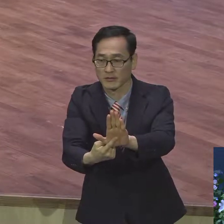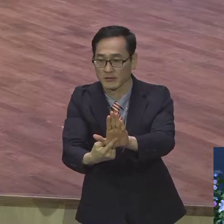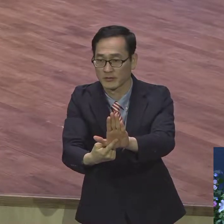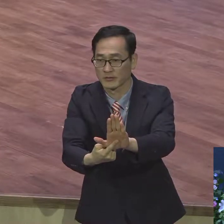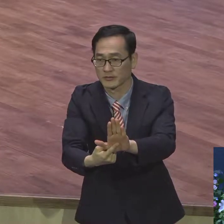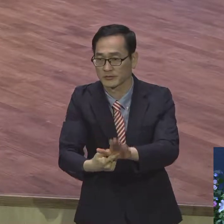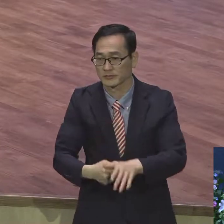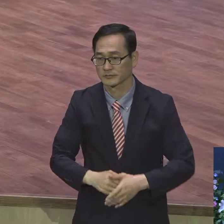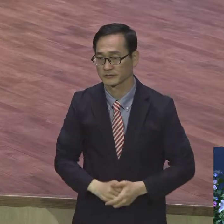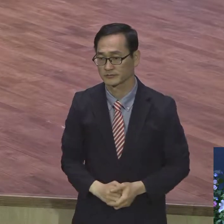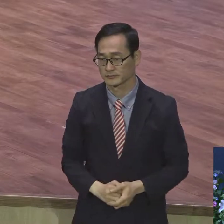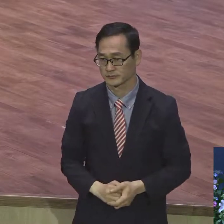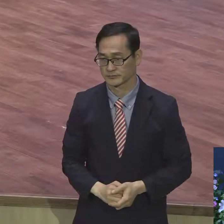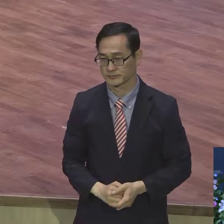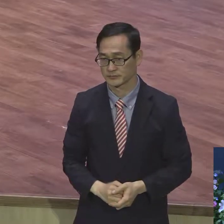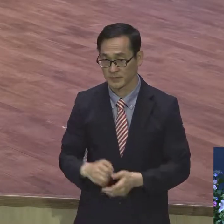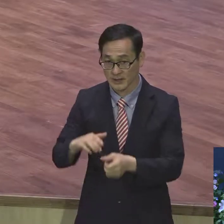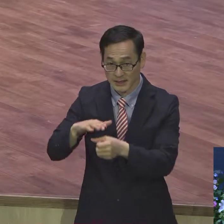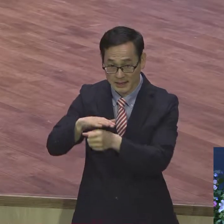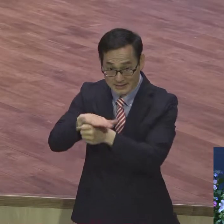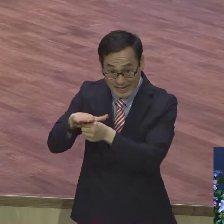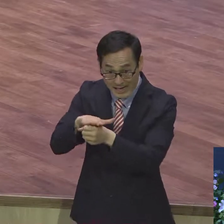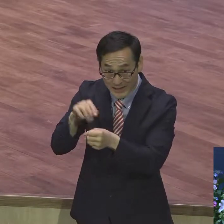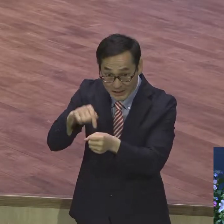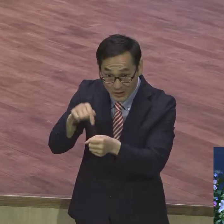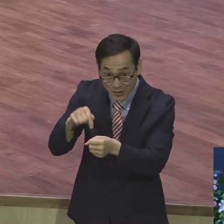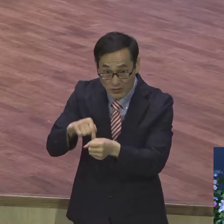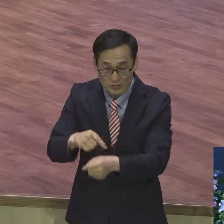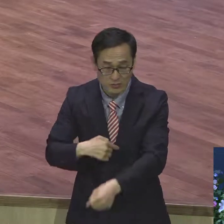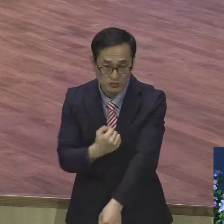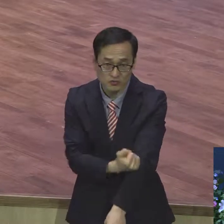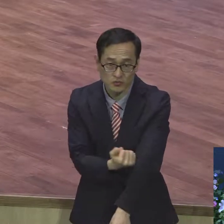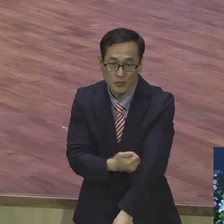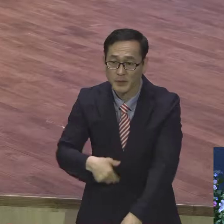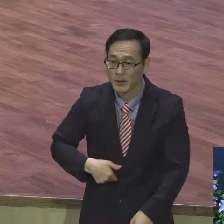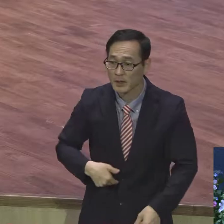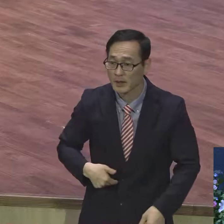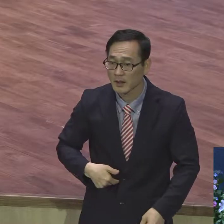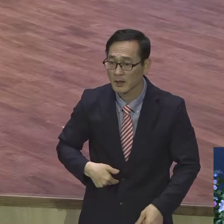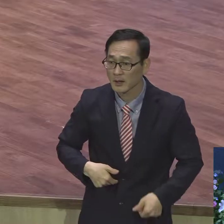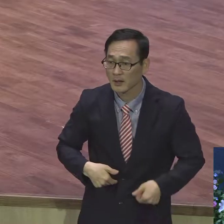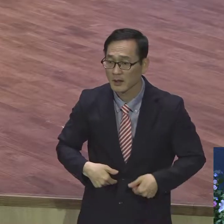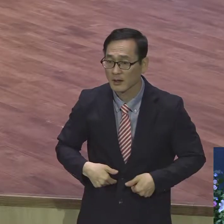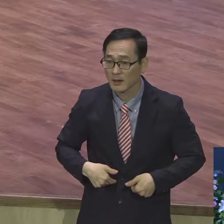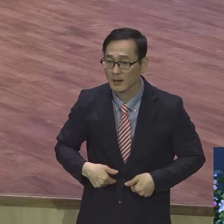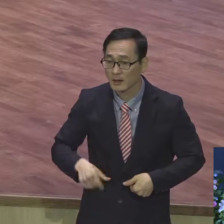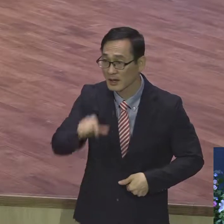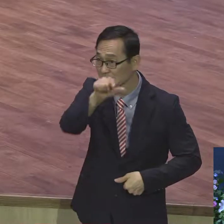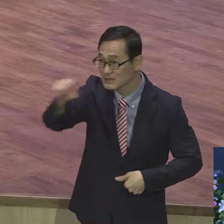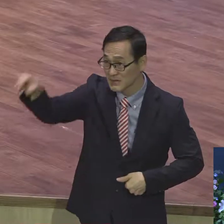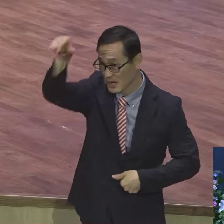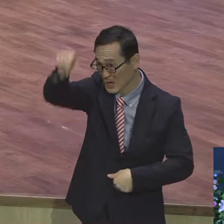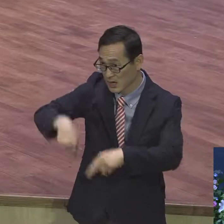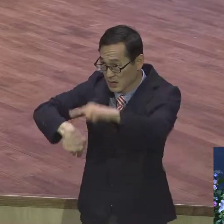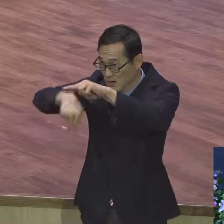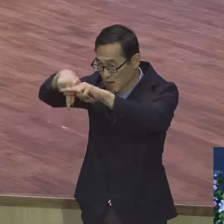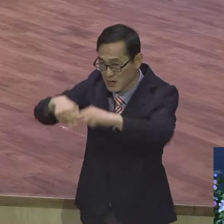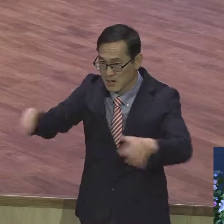사랑에는 대가가 있어야 돼요. 그 어마어마한 십자가의 대가를 치르고 내가 너를 사랑한다는